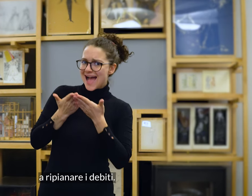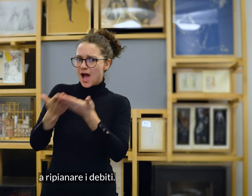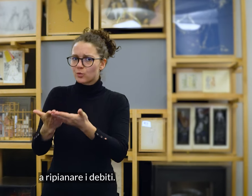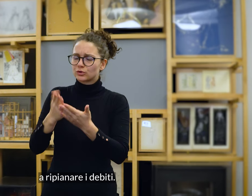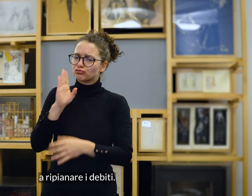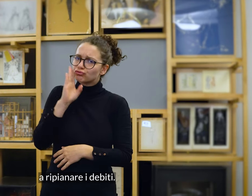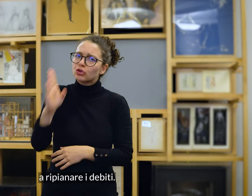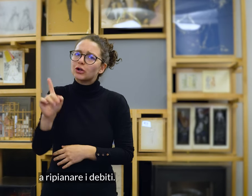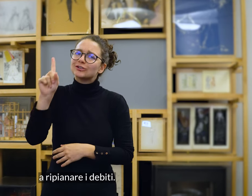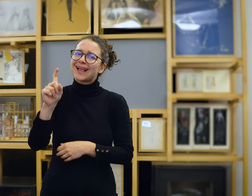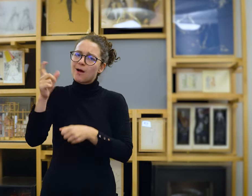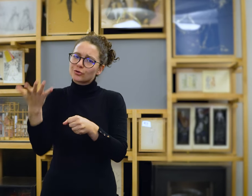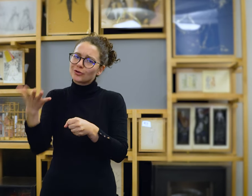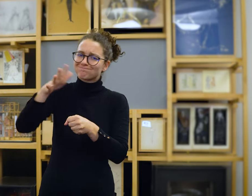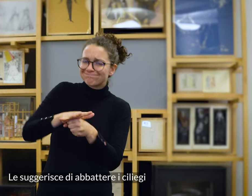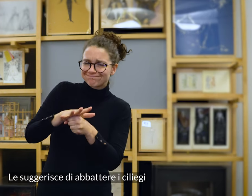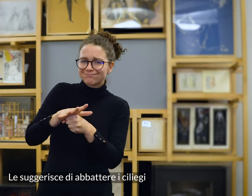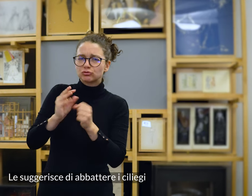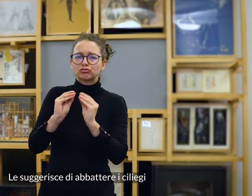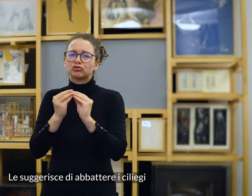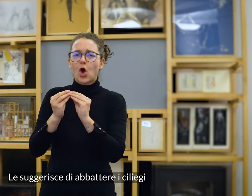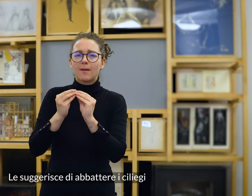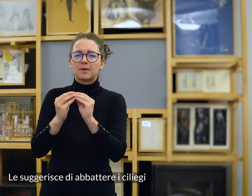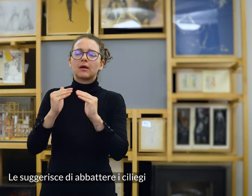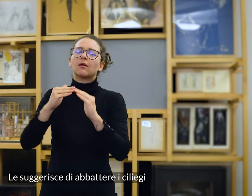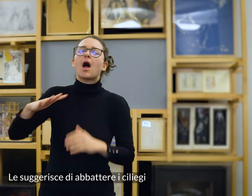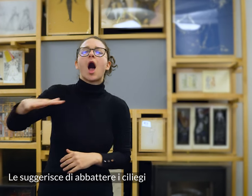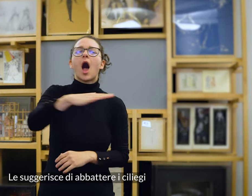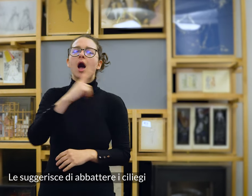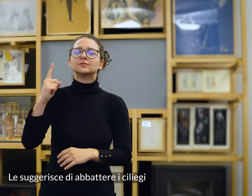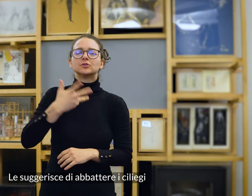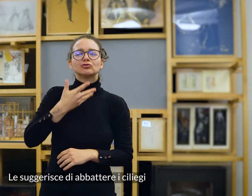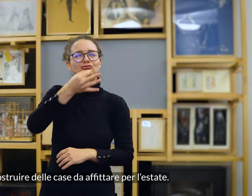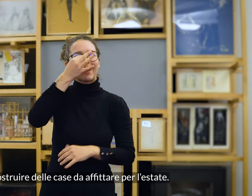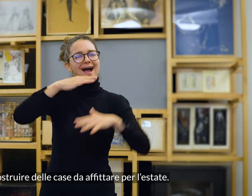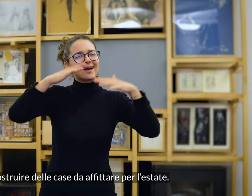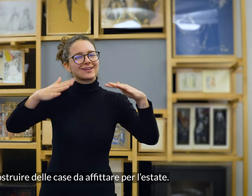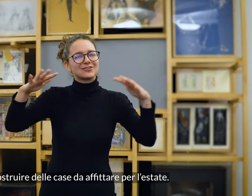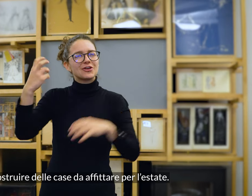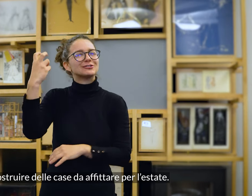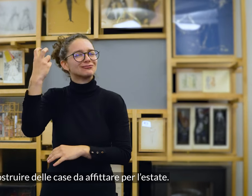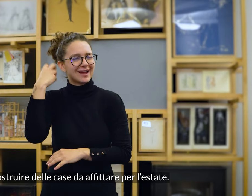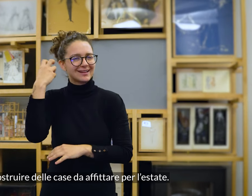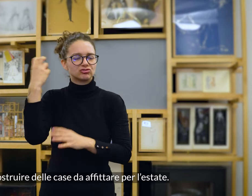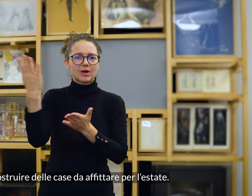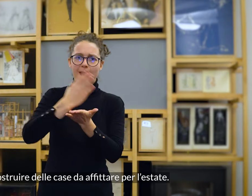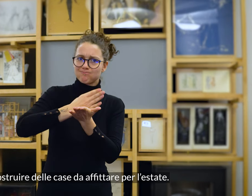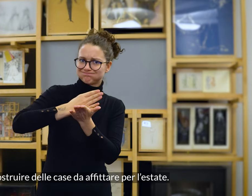i debiti. Le suggerisce di abbattere i ciliegi e costruire delle case da